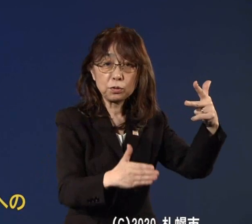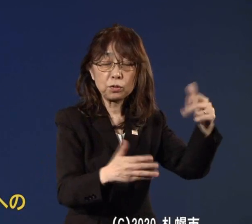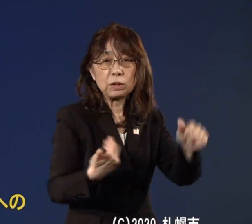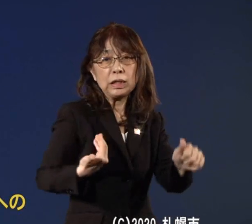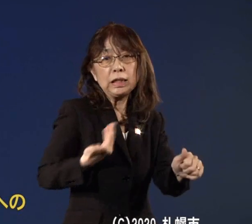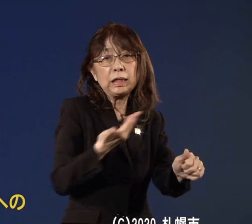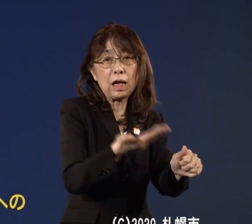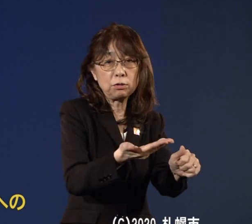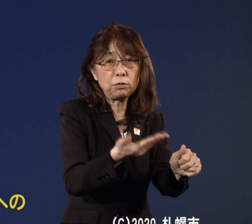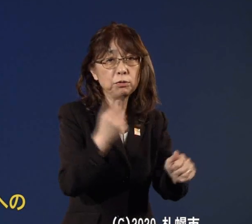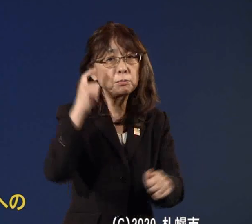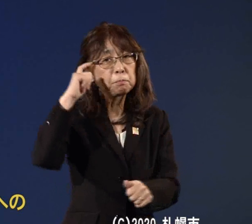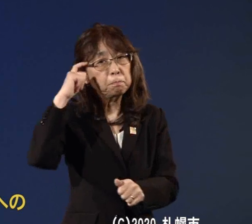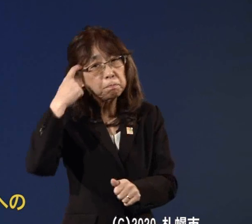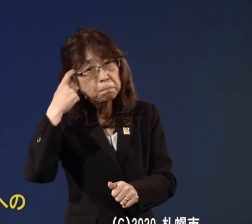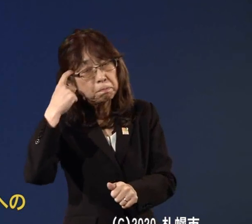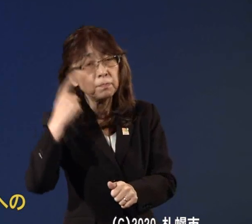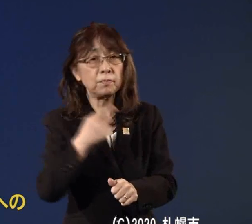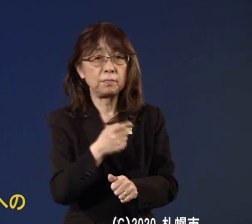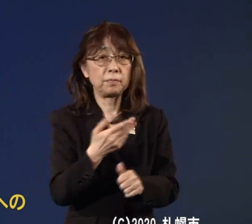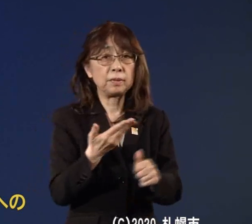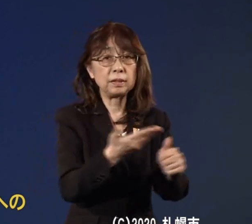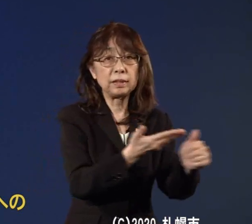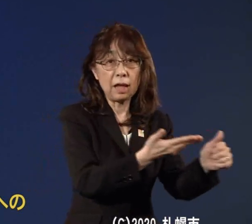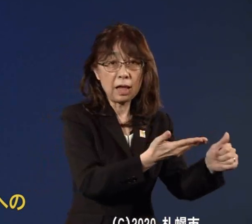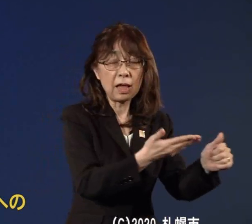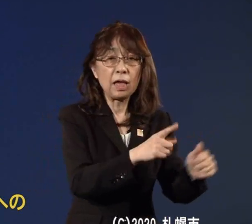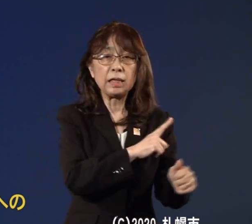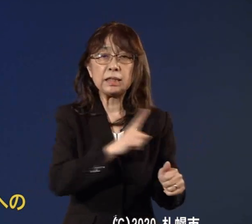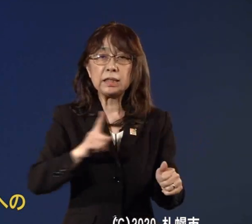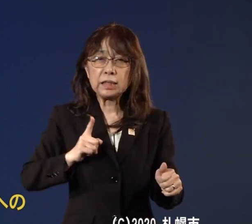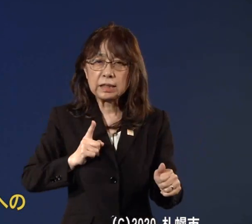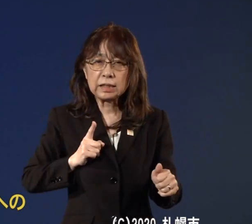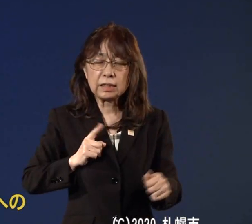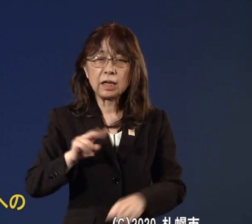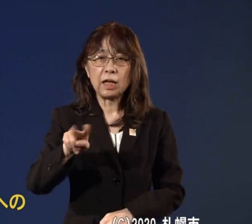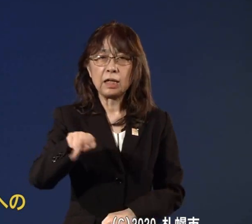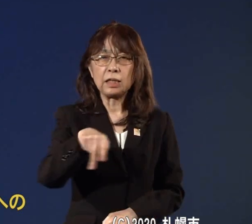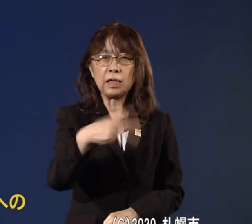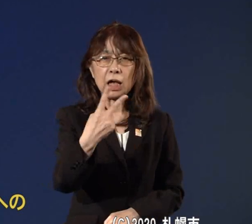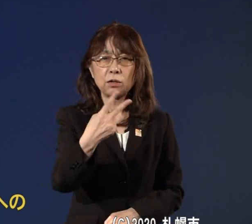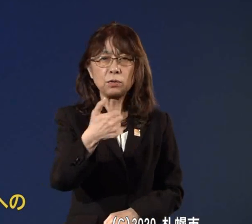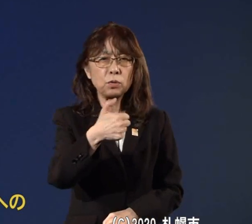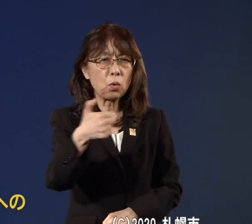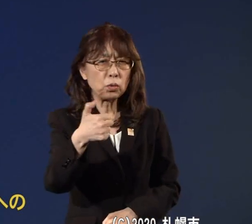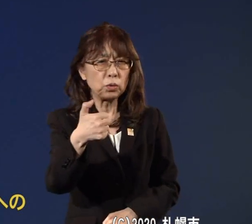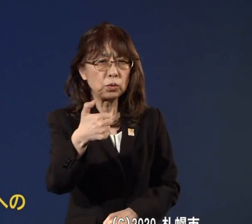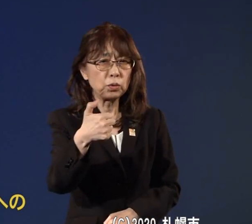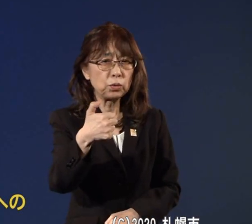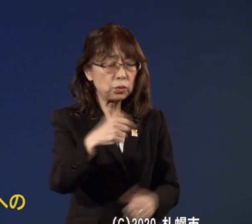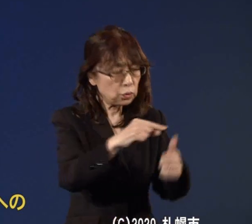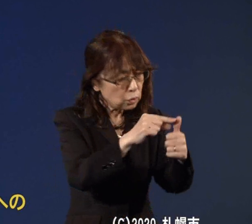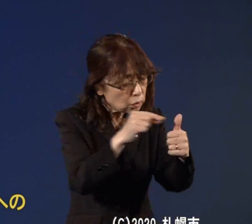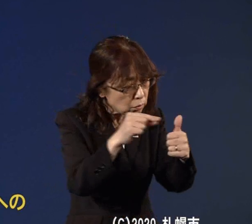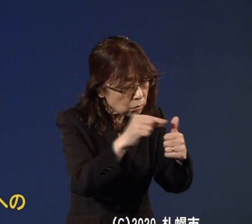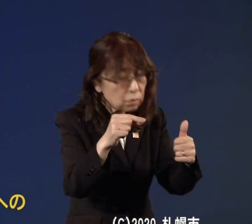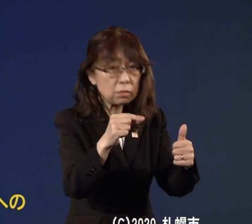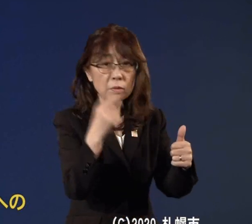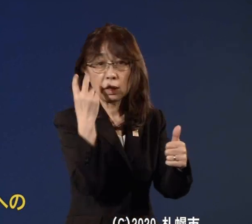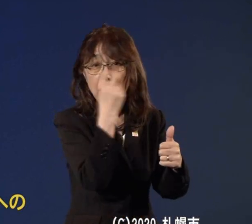っておりまして現在1日あたり250検体の検査が行える